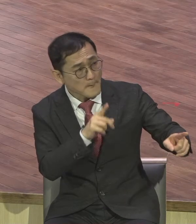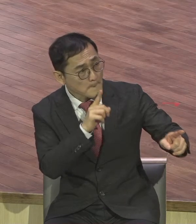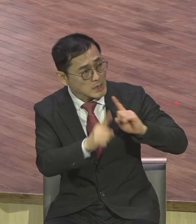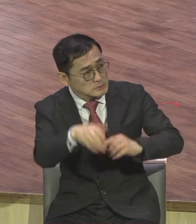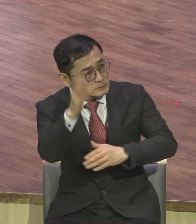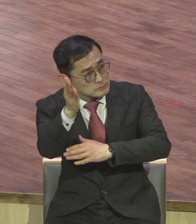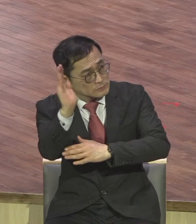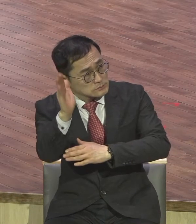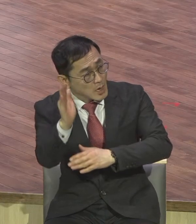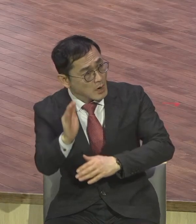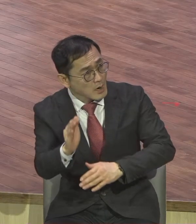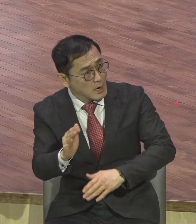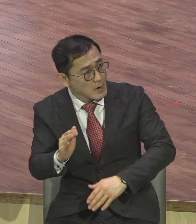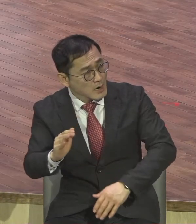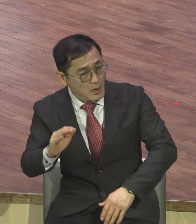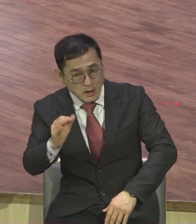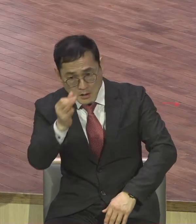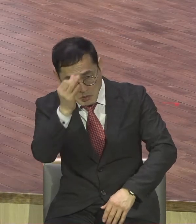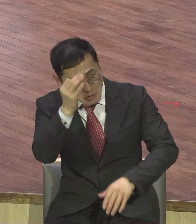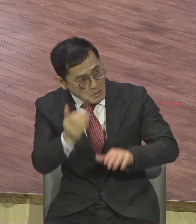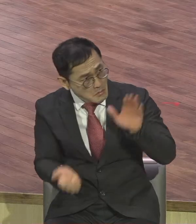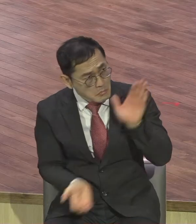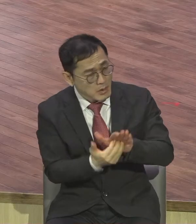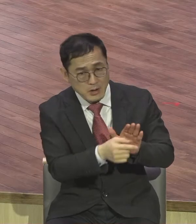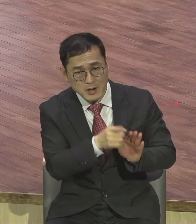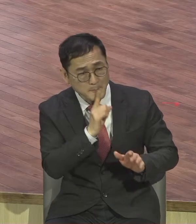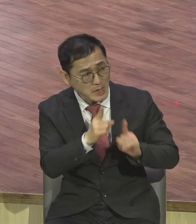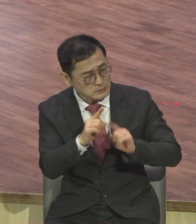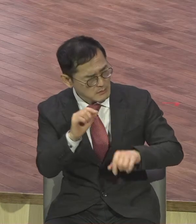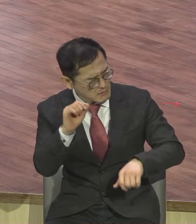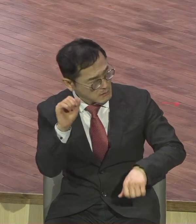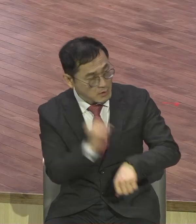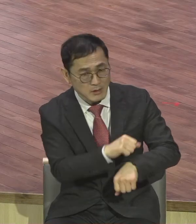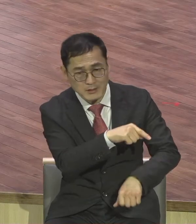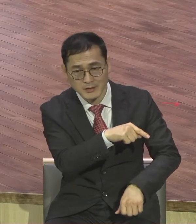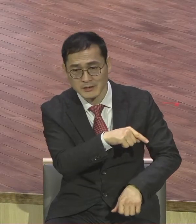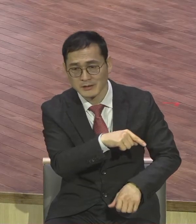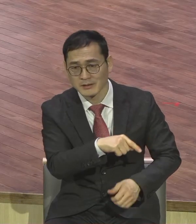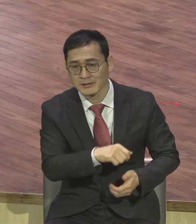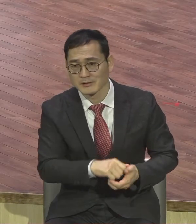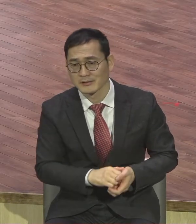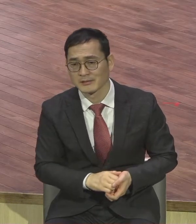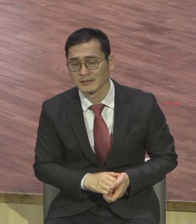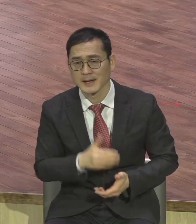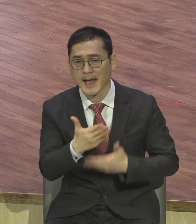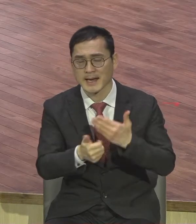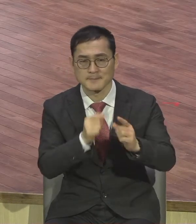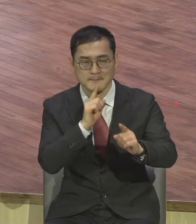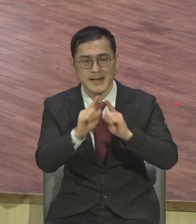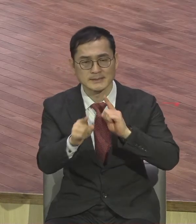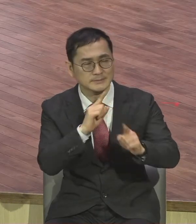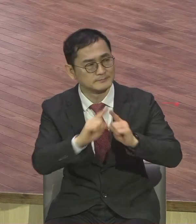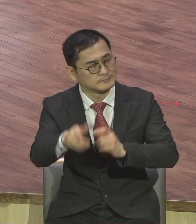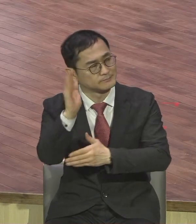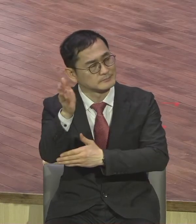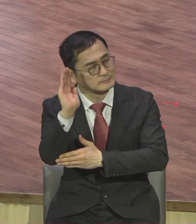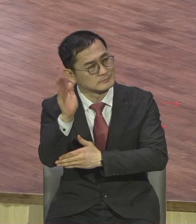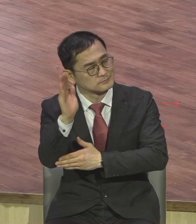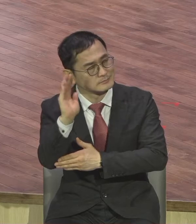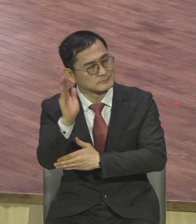권세인지 놀라운 메시지를 한단 말이에요 하나님의 말씀을 증거하니까 고향 사람